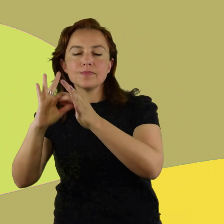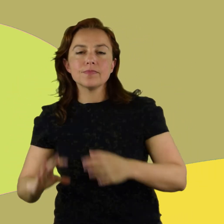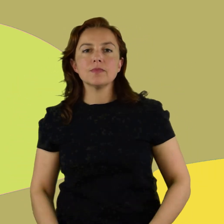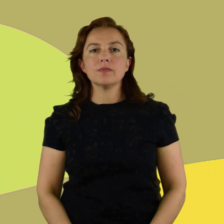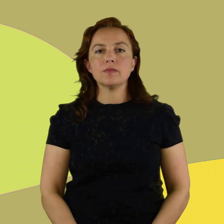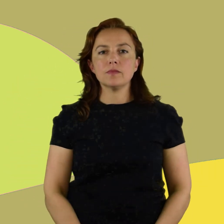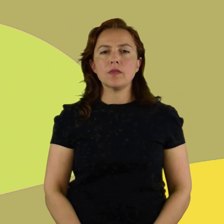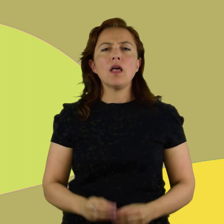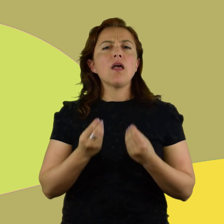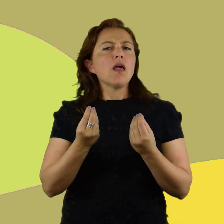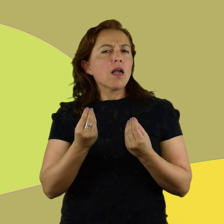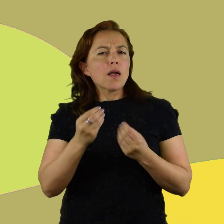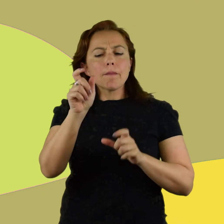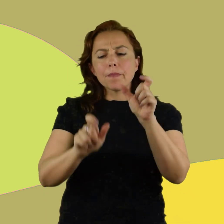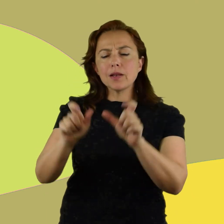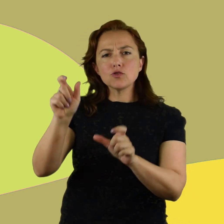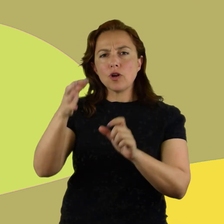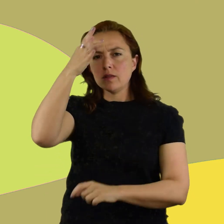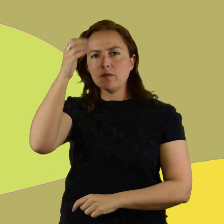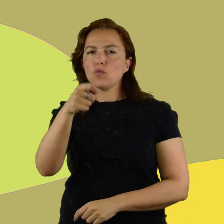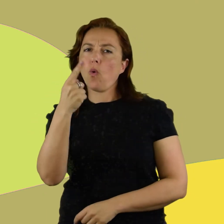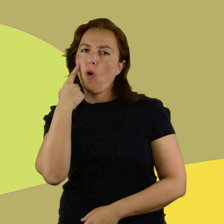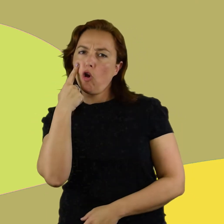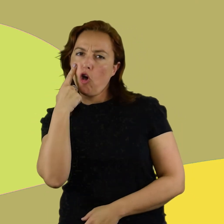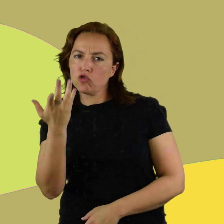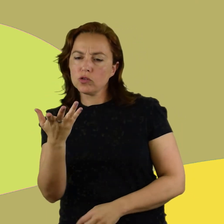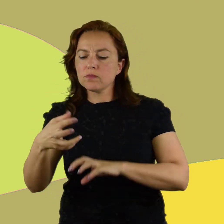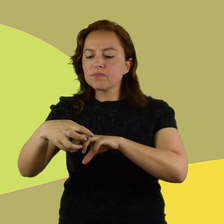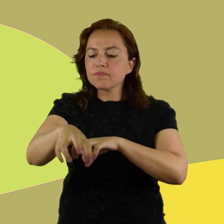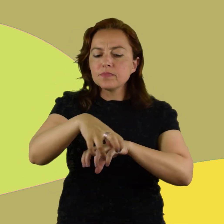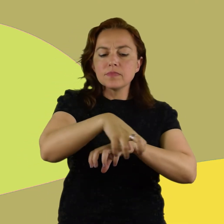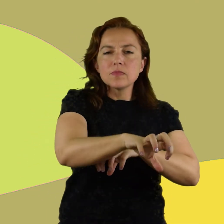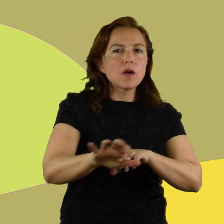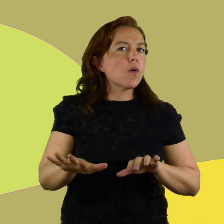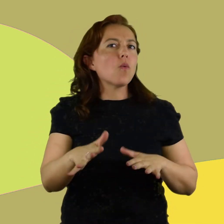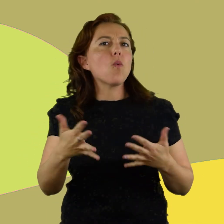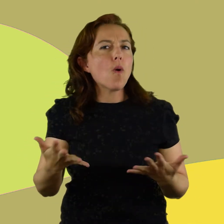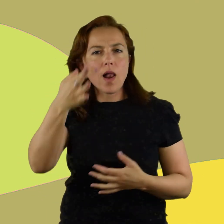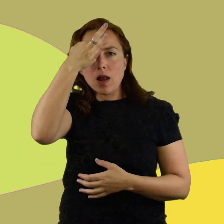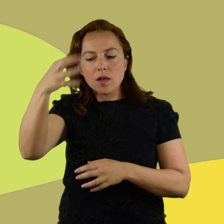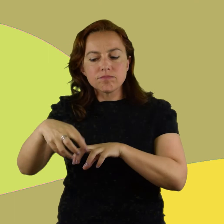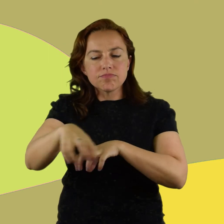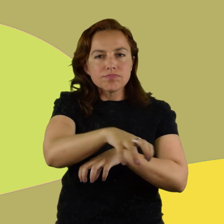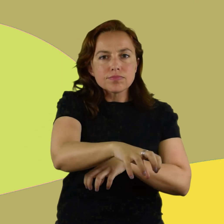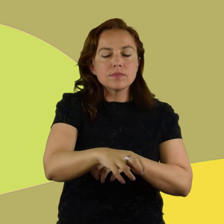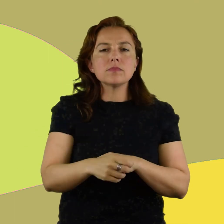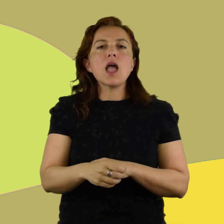¿Qué científicos conoces? ¿A qué rama de la ciencia se dedican? ¿Encuentras características